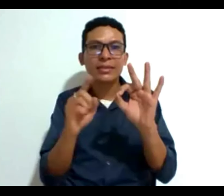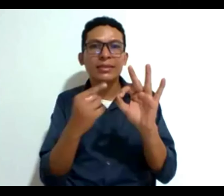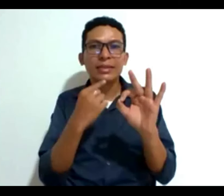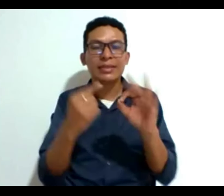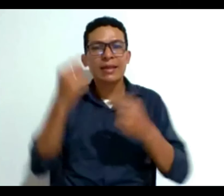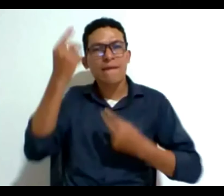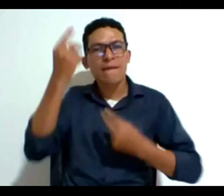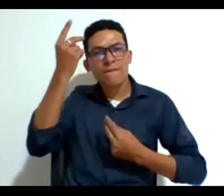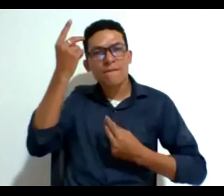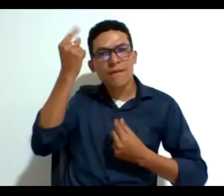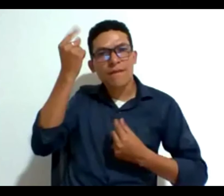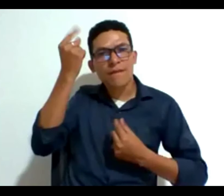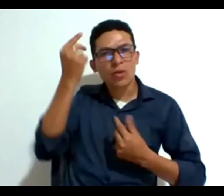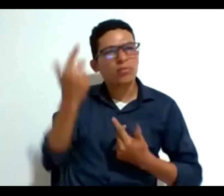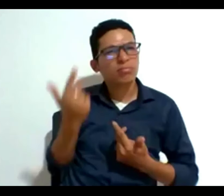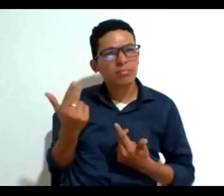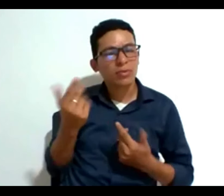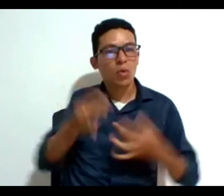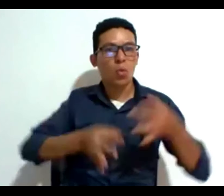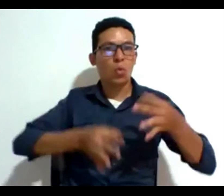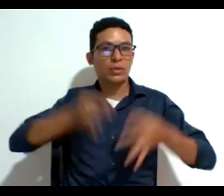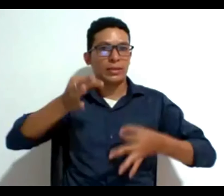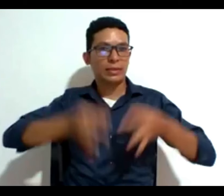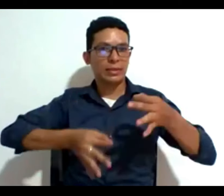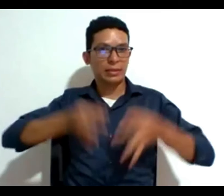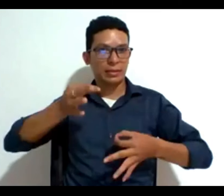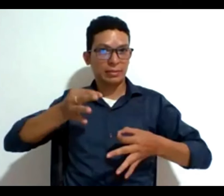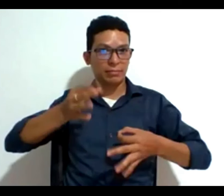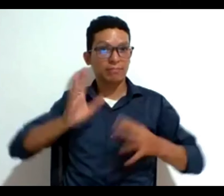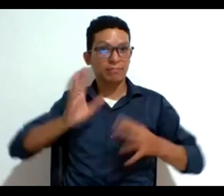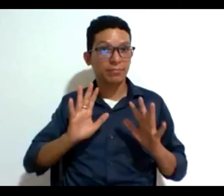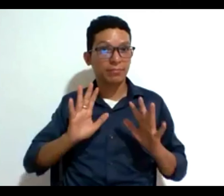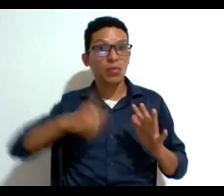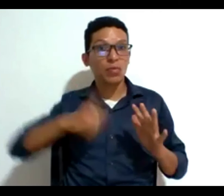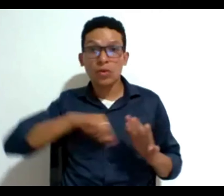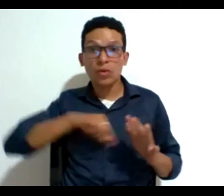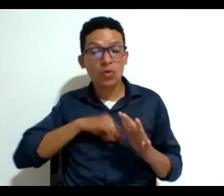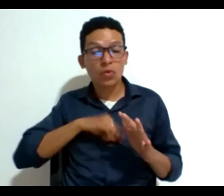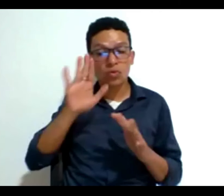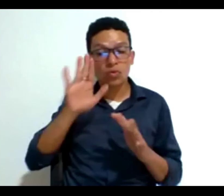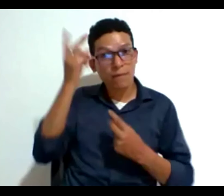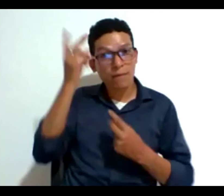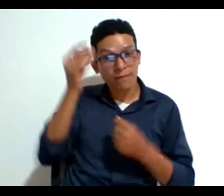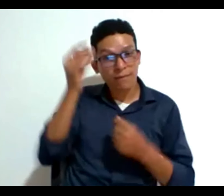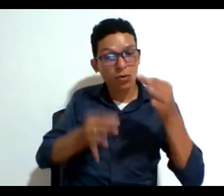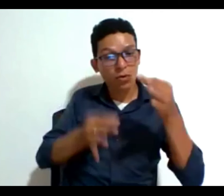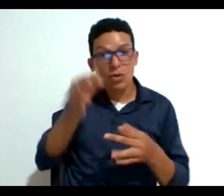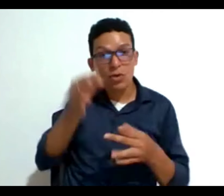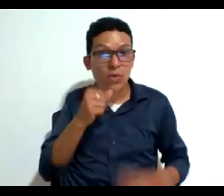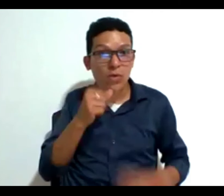que es el valor de la justicia si no consideramos este valor de la justicia es difícil hablar de de muerte